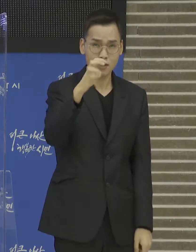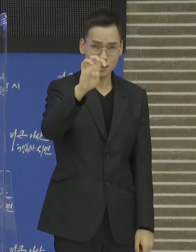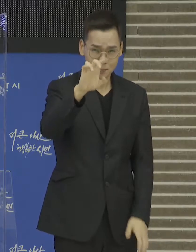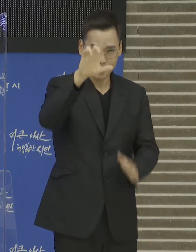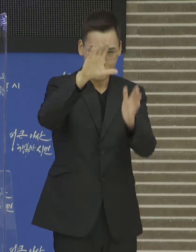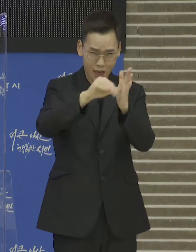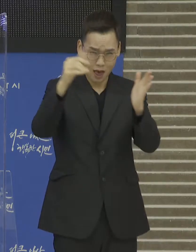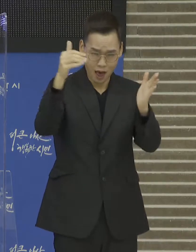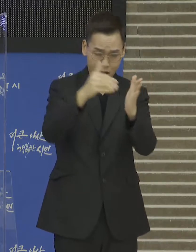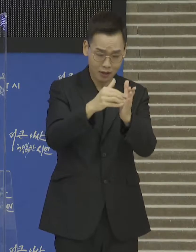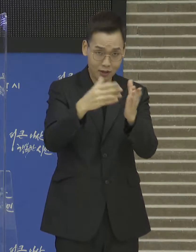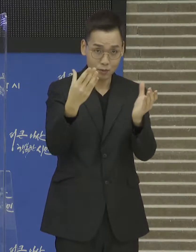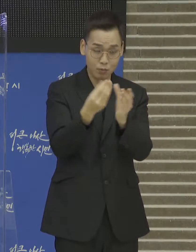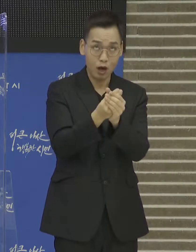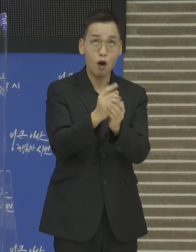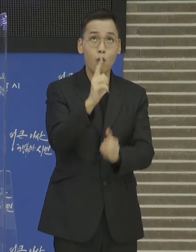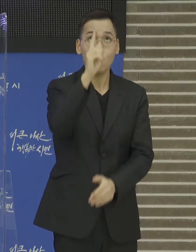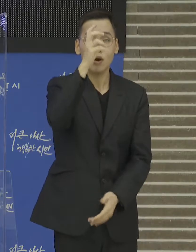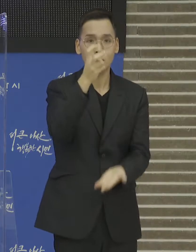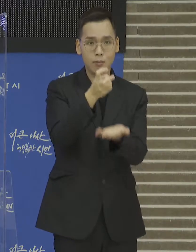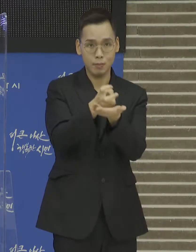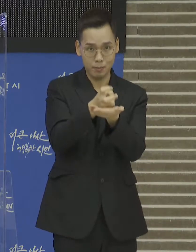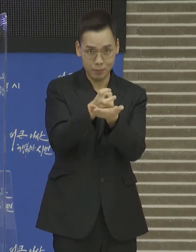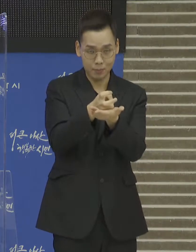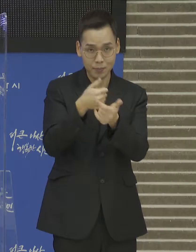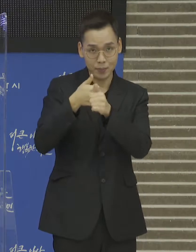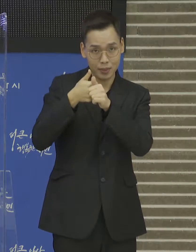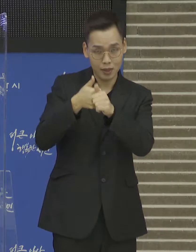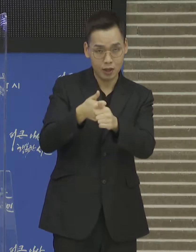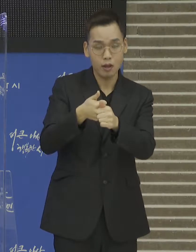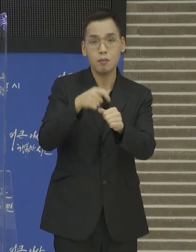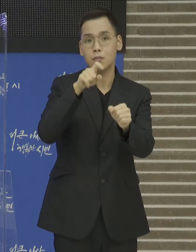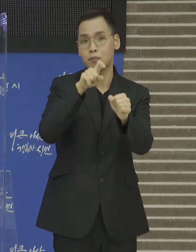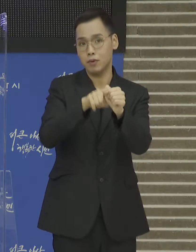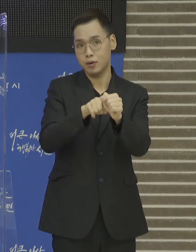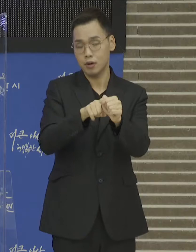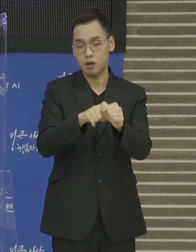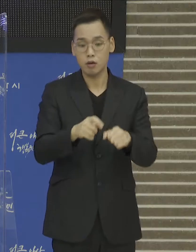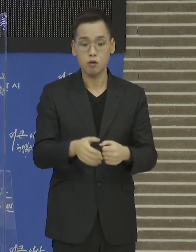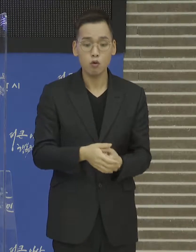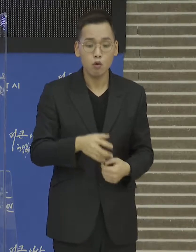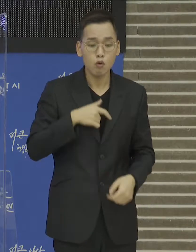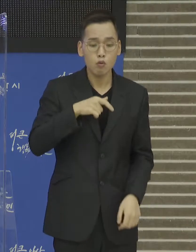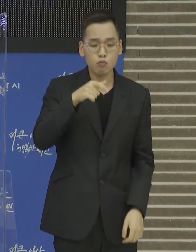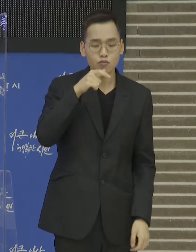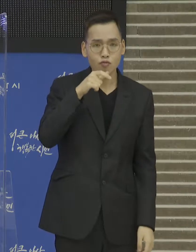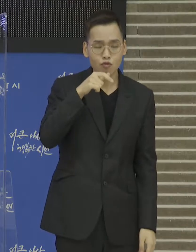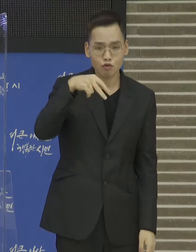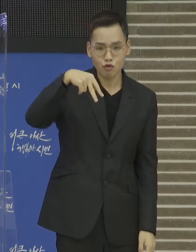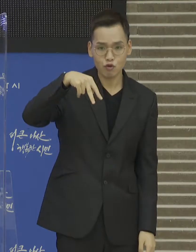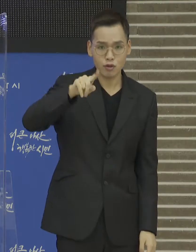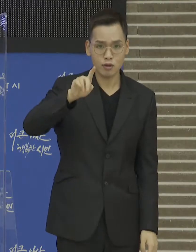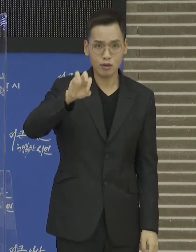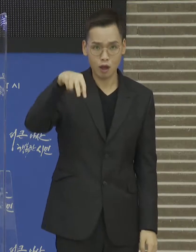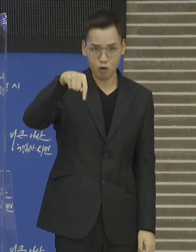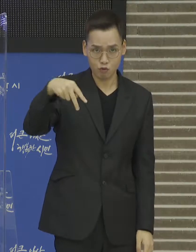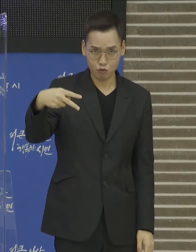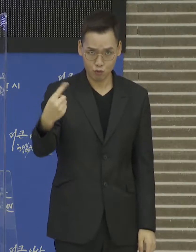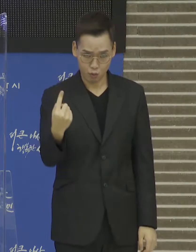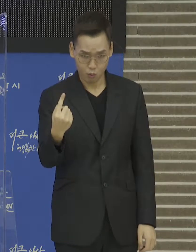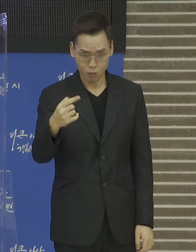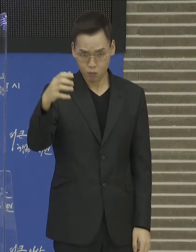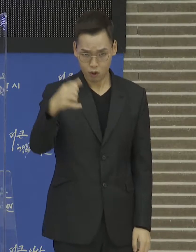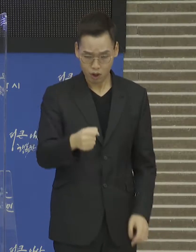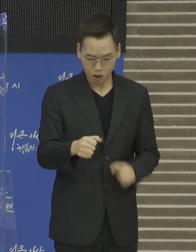수도법에 따라 수립하는 최상위 행정계획이며 상수도 전반에 관한 장기적 종합적인 계획으로